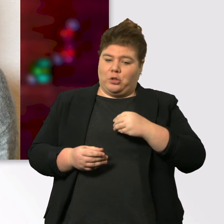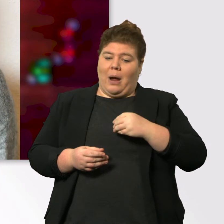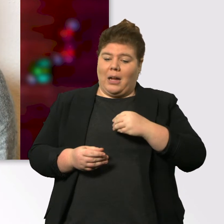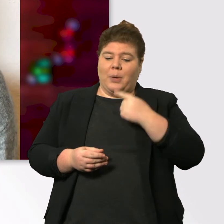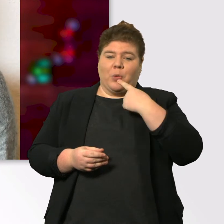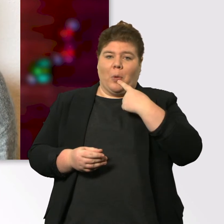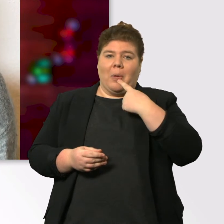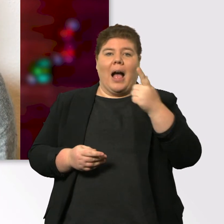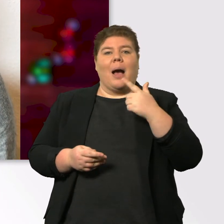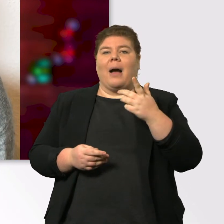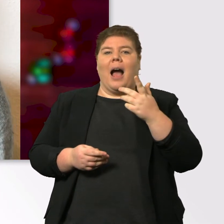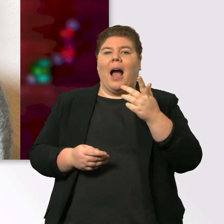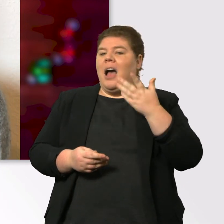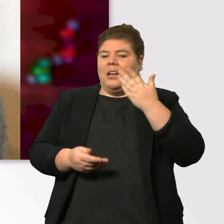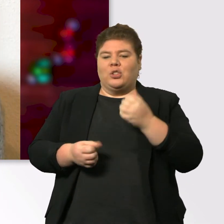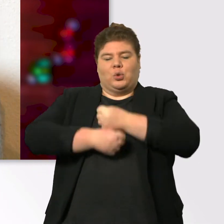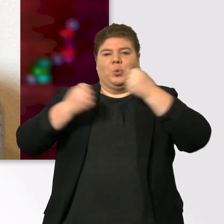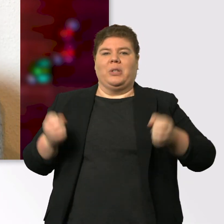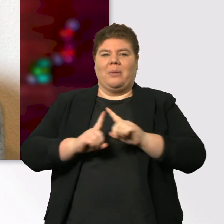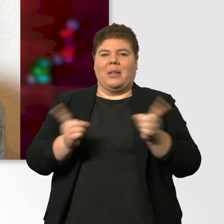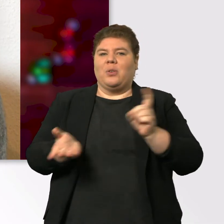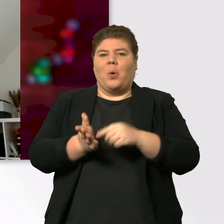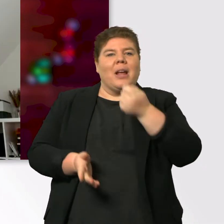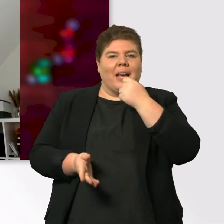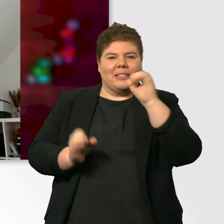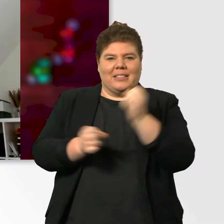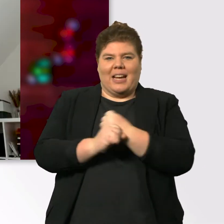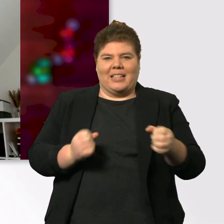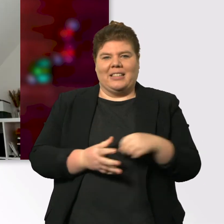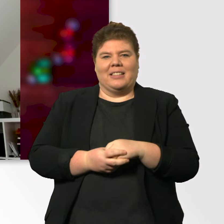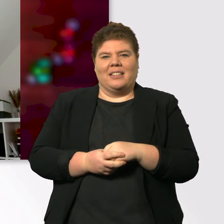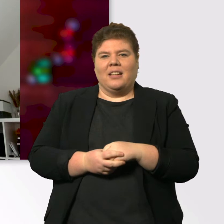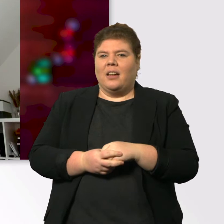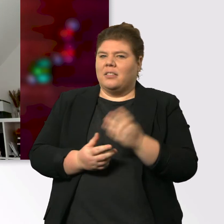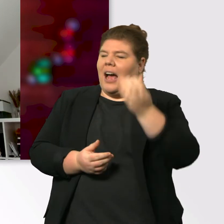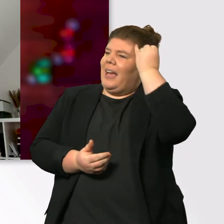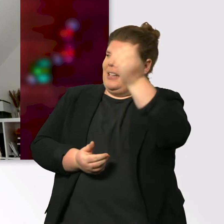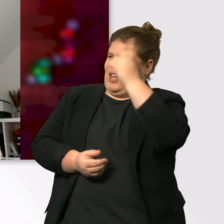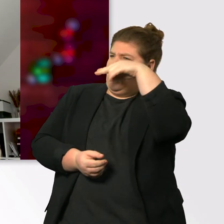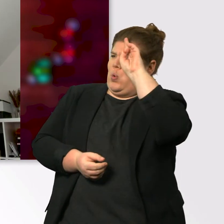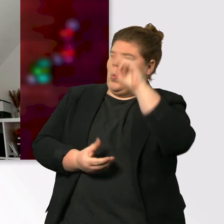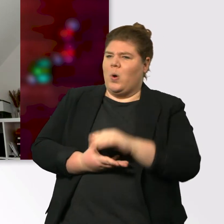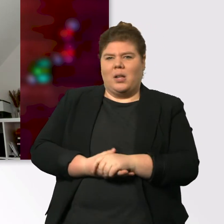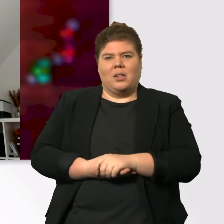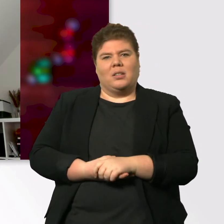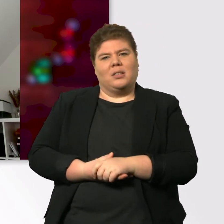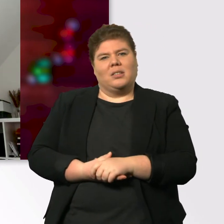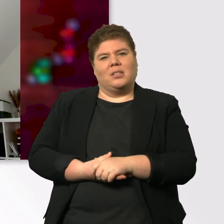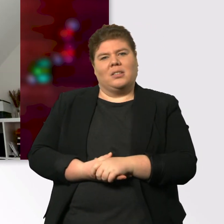kein einziges Gramm zu, weil du es nicht wirklich essen kannst. Eigentlich ziemlich coole Idee. Wenn ich mal so weit sein sollte,